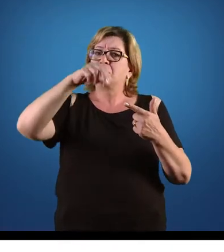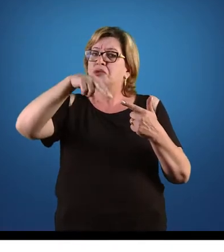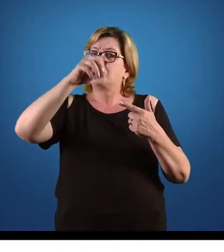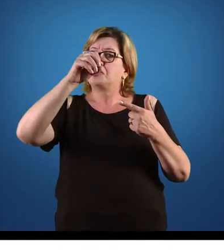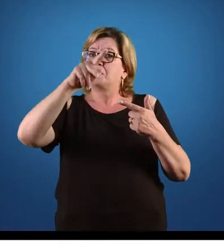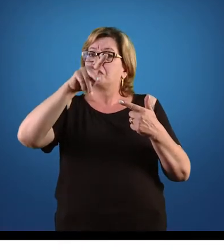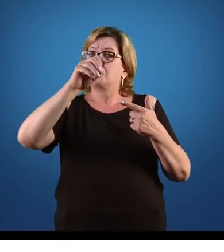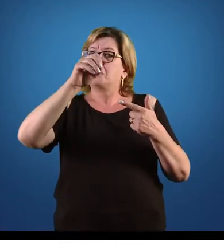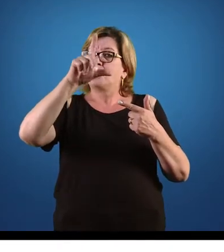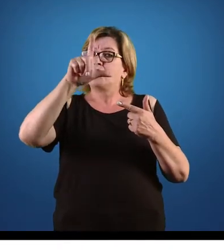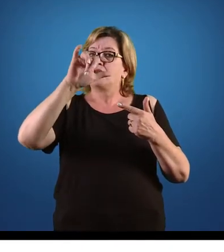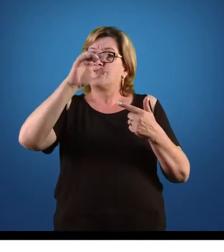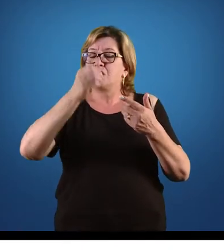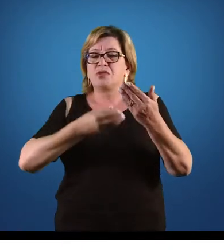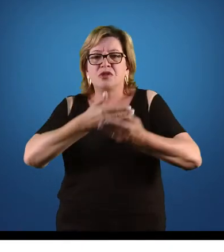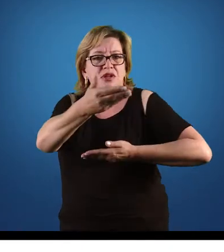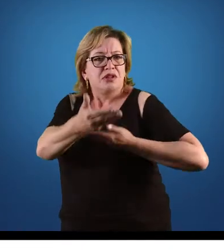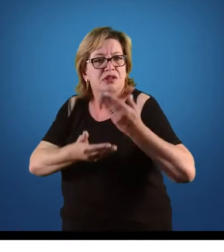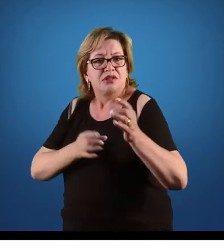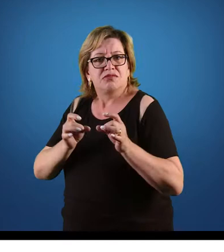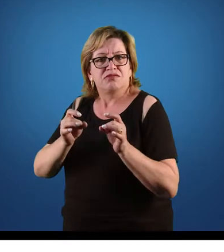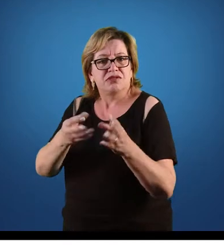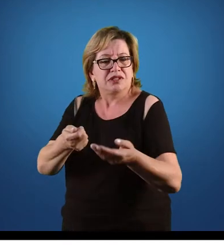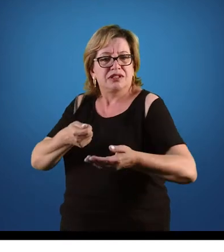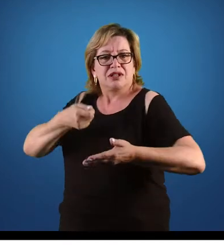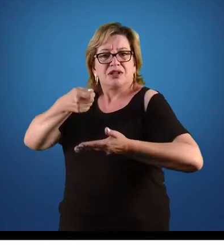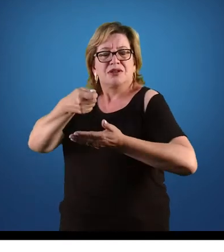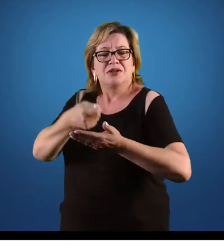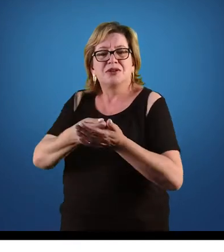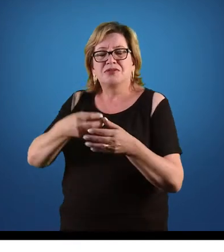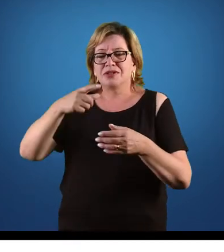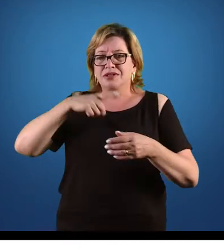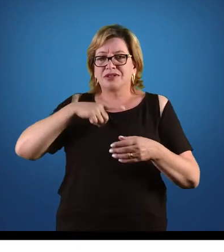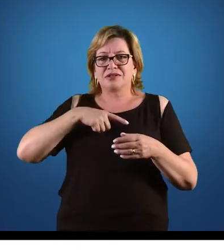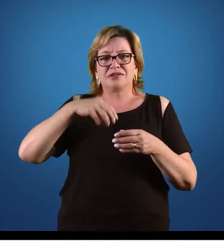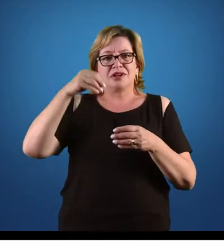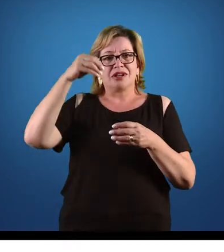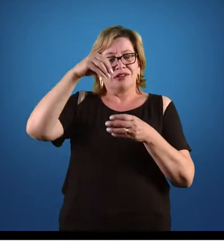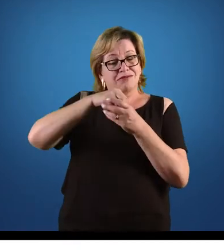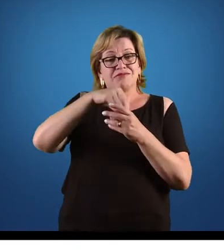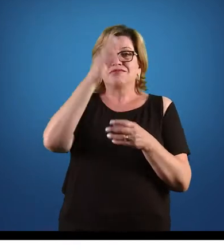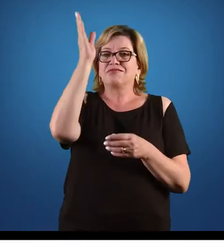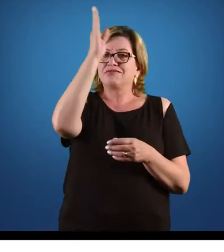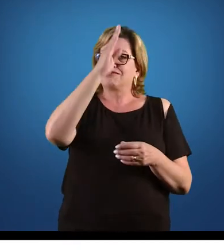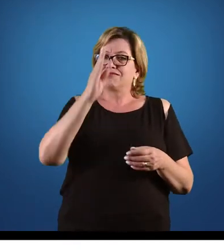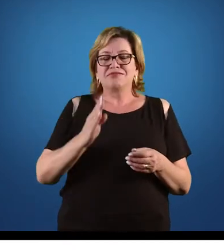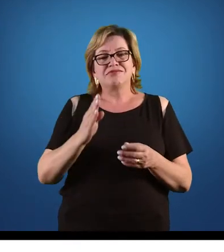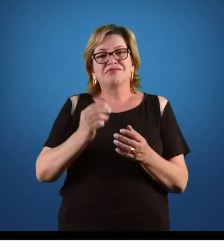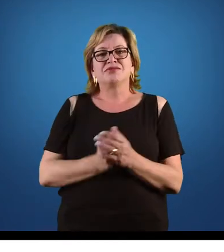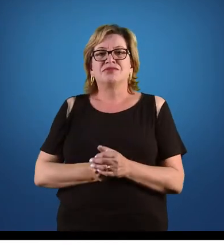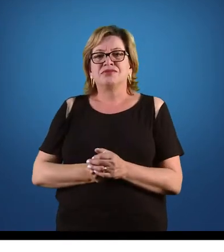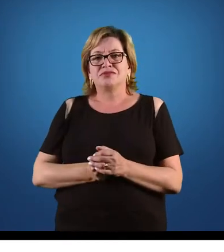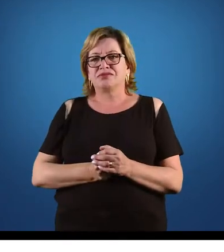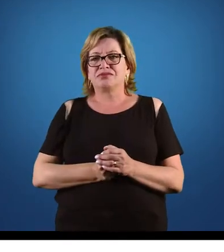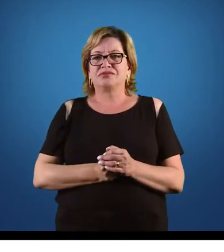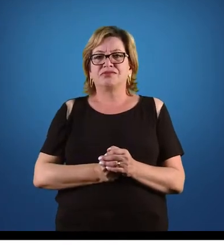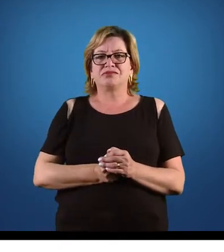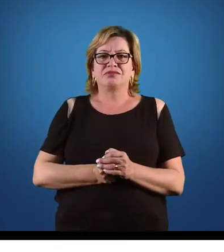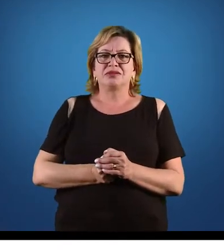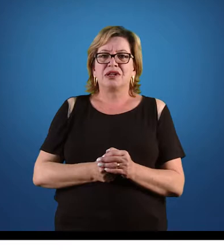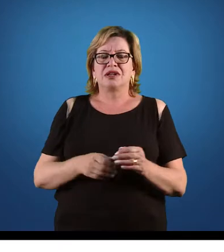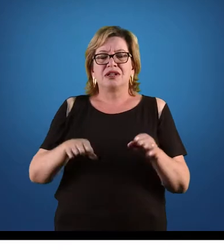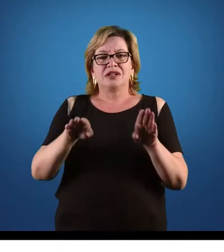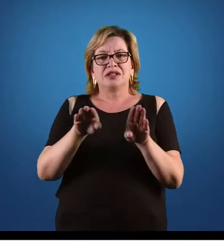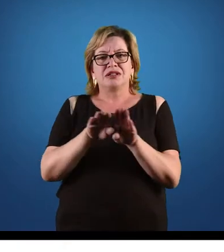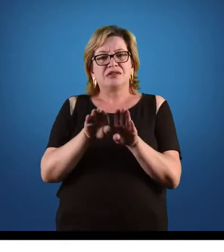relações comerciais que existem dentro do Estado brasileiro. E aí,